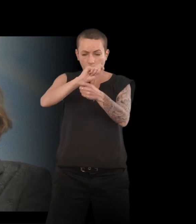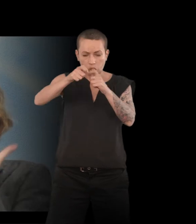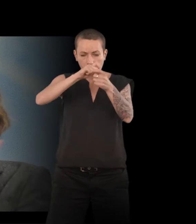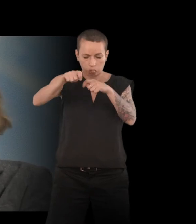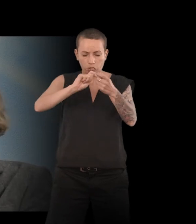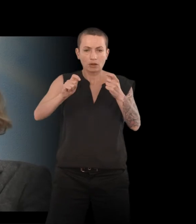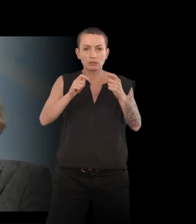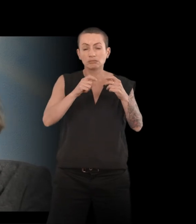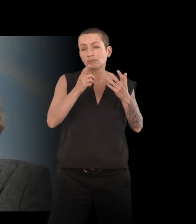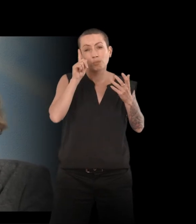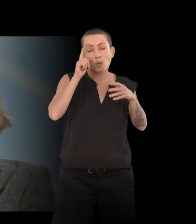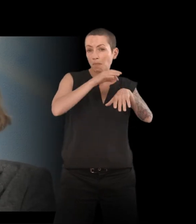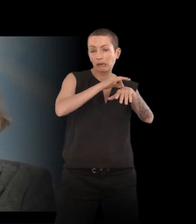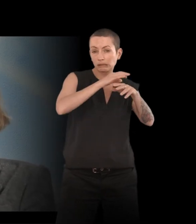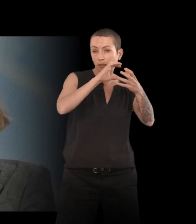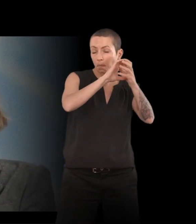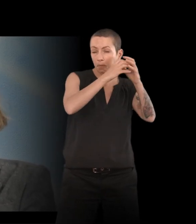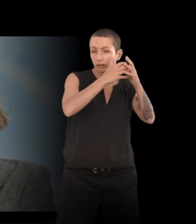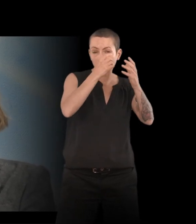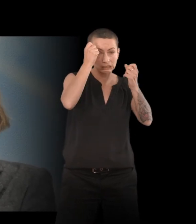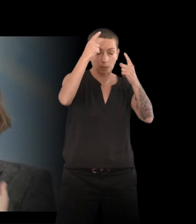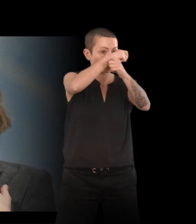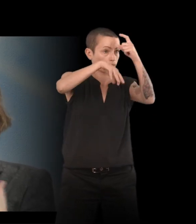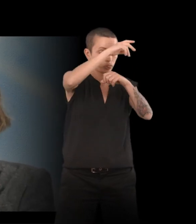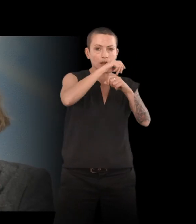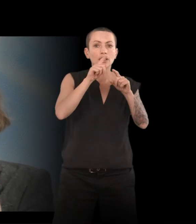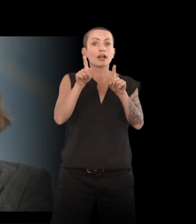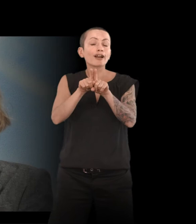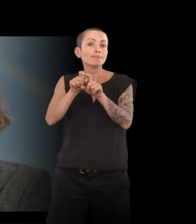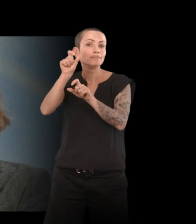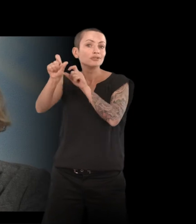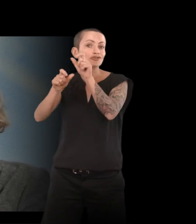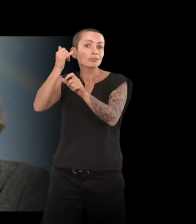complexité de la maladie, des idées, etc. Et en même temps, que les gens qui lisent ce livre